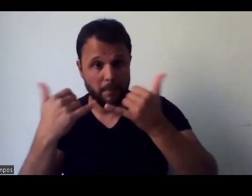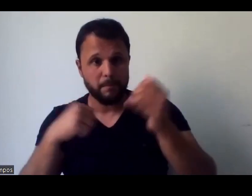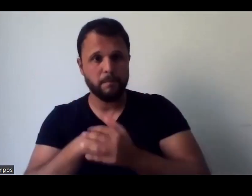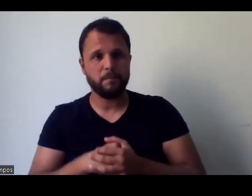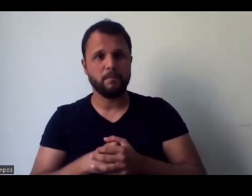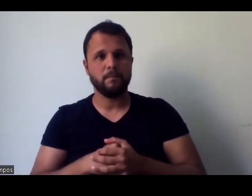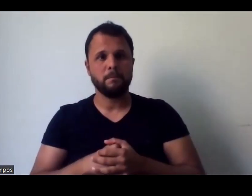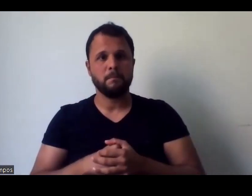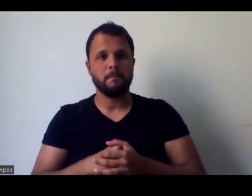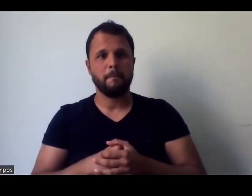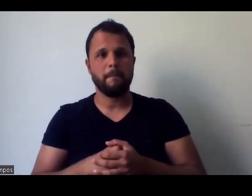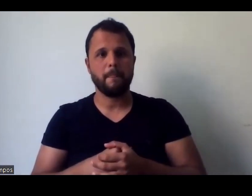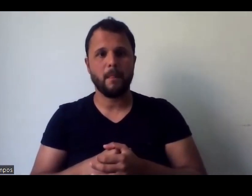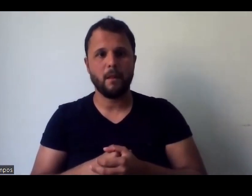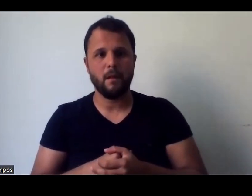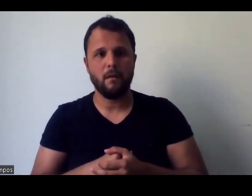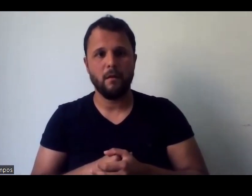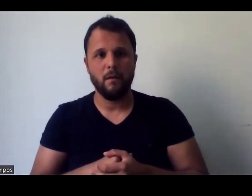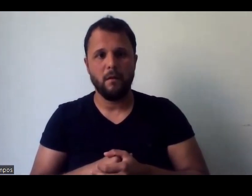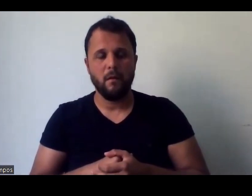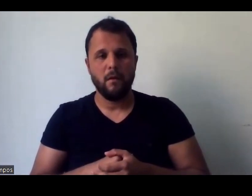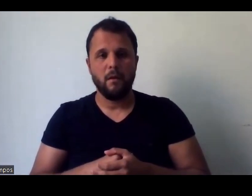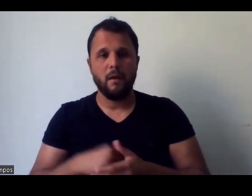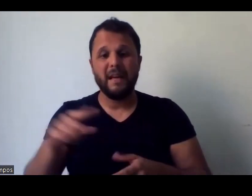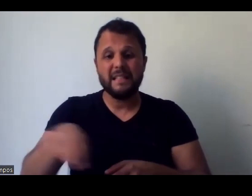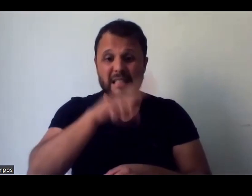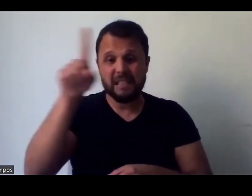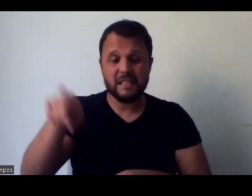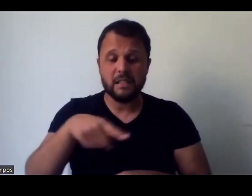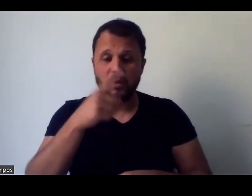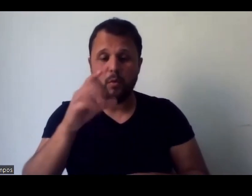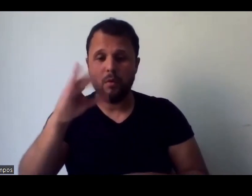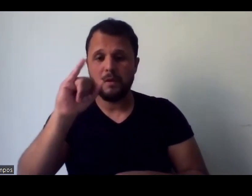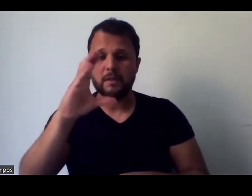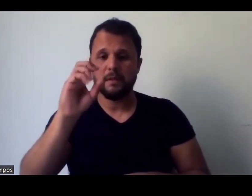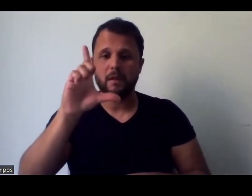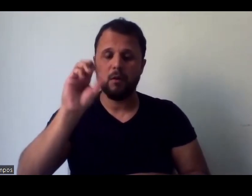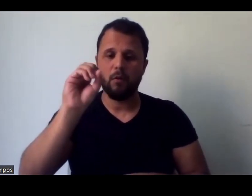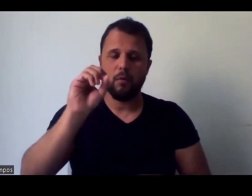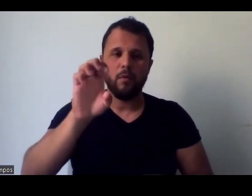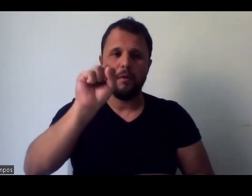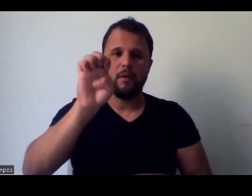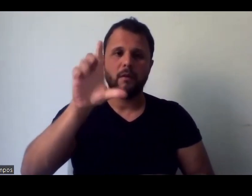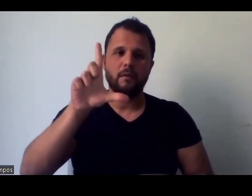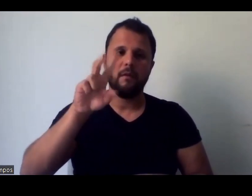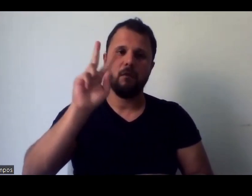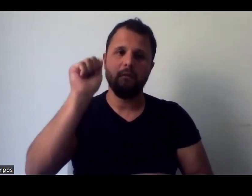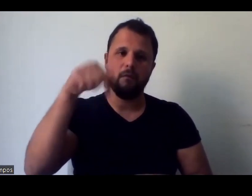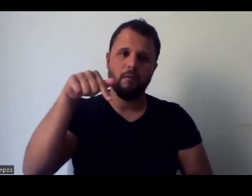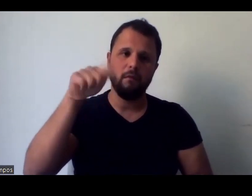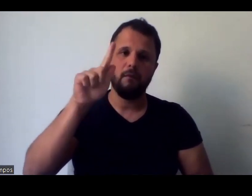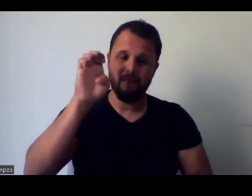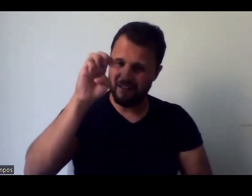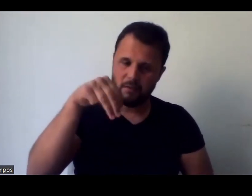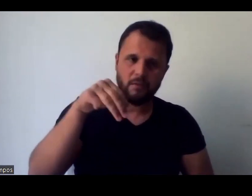o ciclo, e fica a dica para quem não conhece o Ciclo Selvagem das publicações, mas um tempo atrás um grupo de